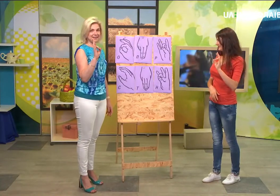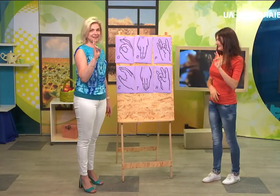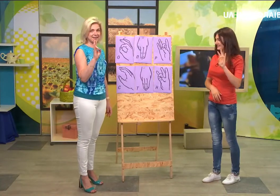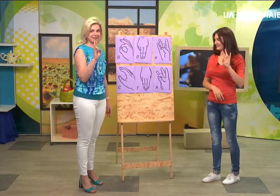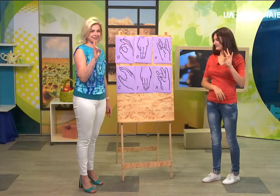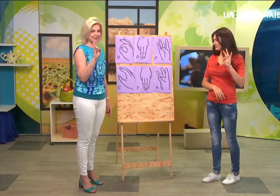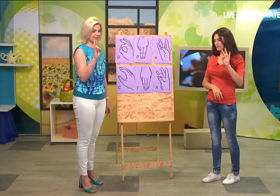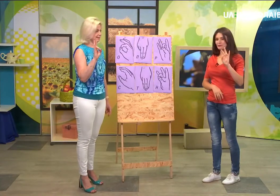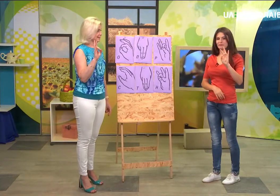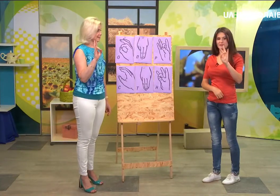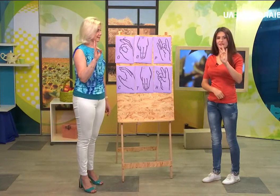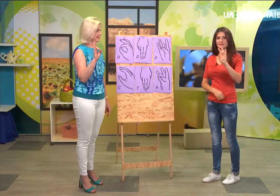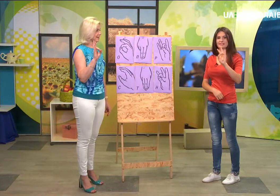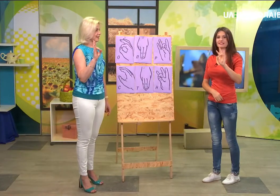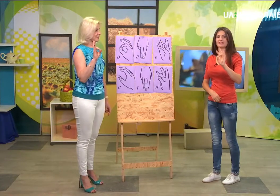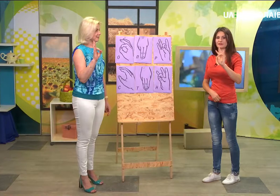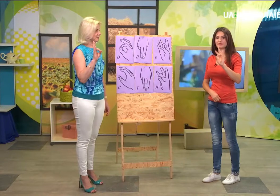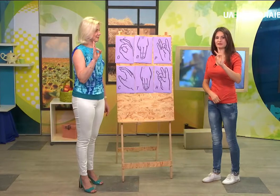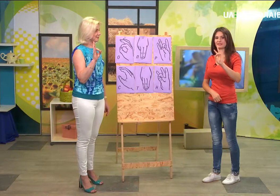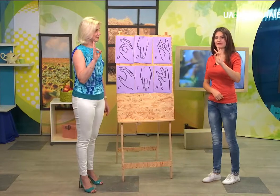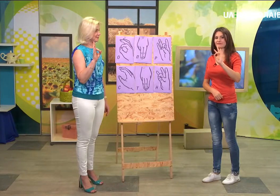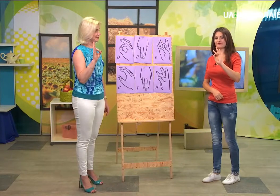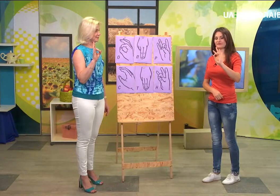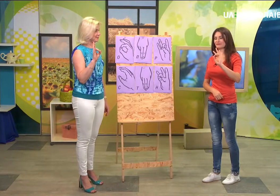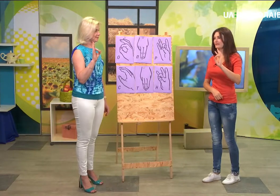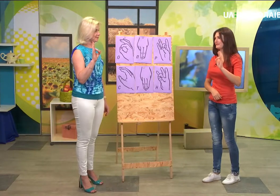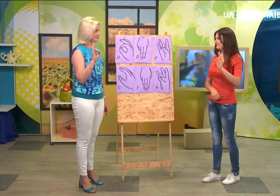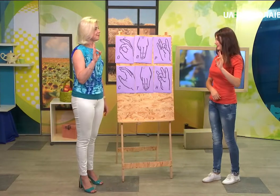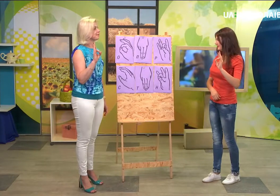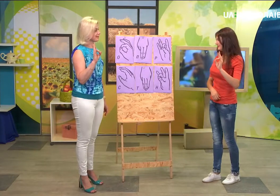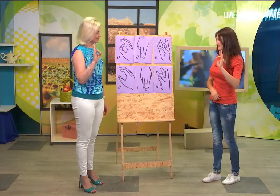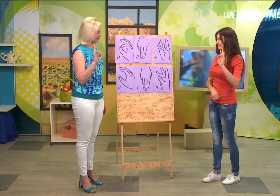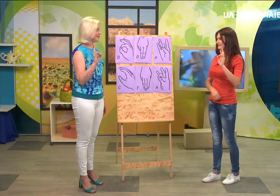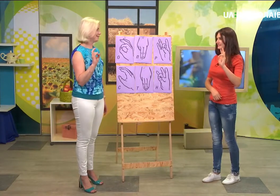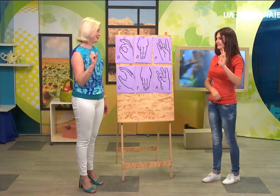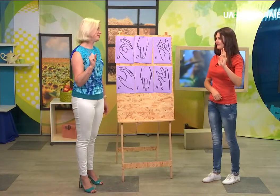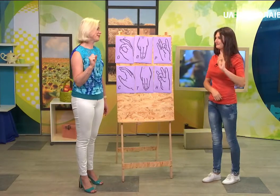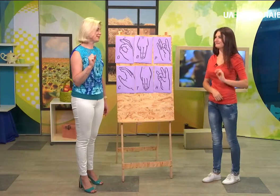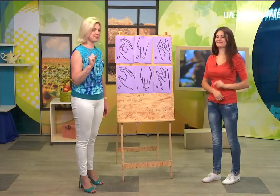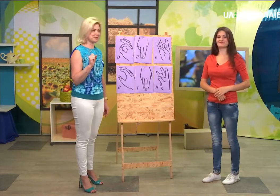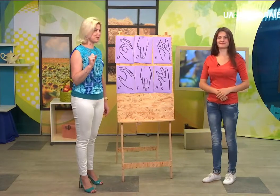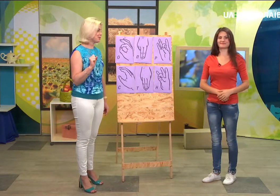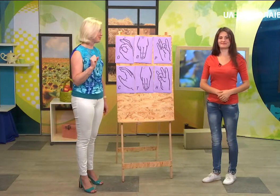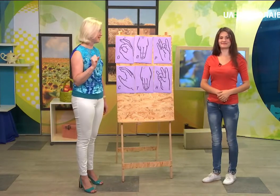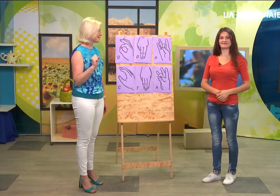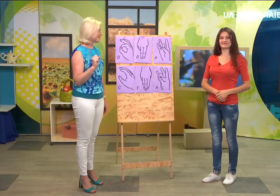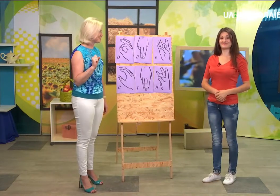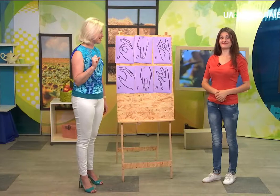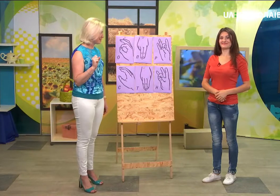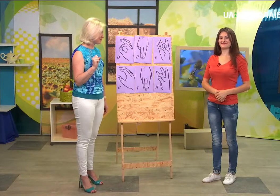Літера Н. Чому мені потрібна ця літера? Тому що в мене в моєму імені є ця літера. Так. Ну і давайте спробуємо скласти ваше ім